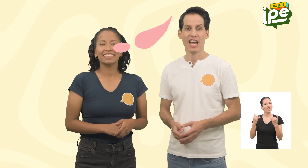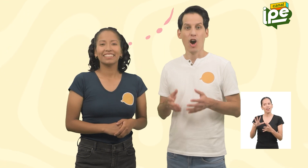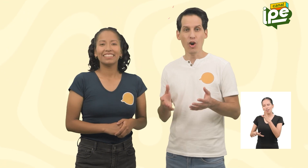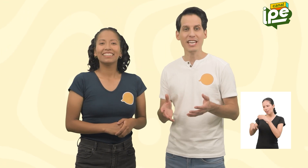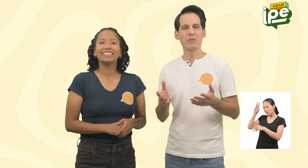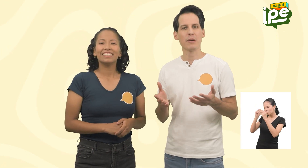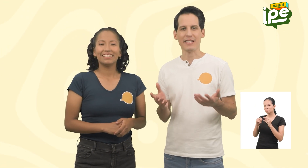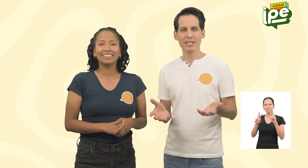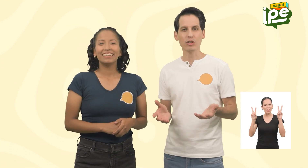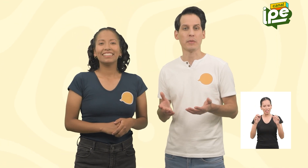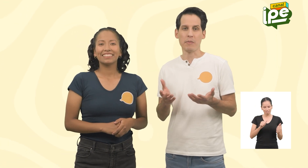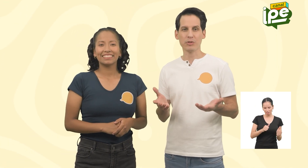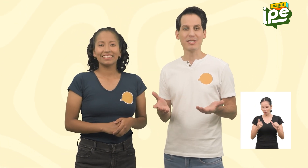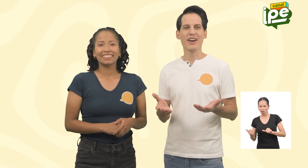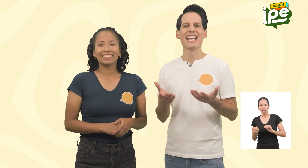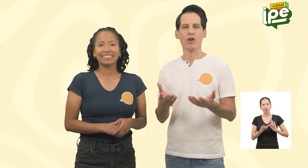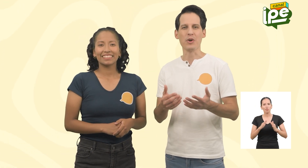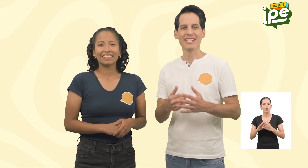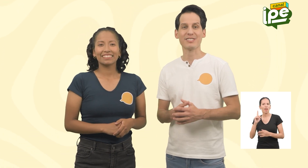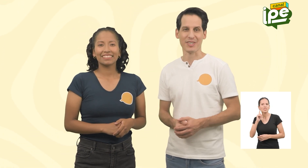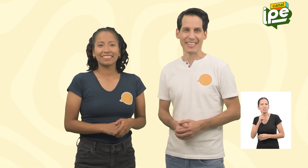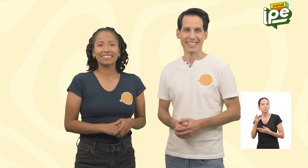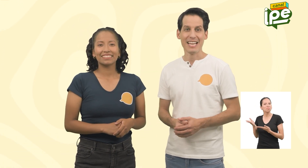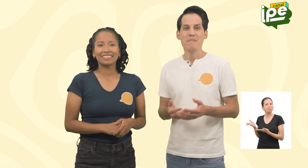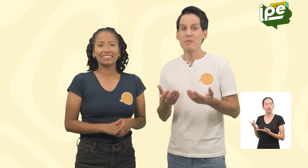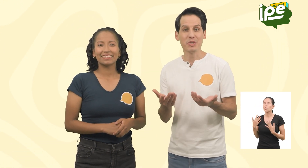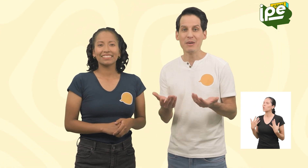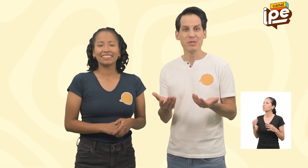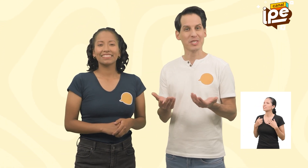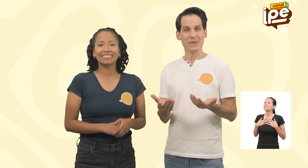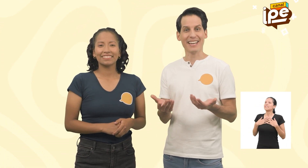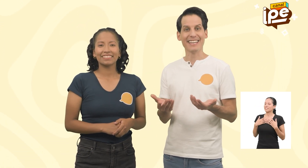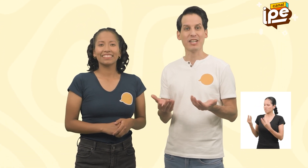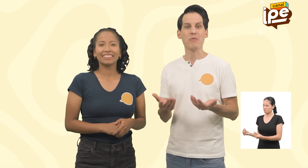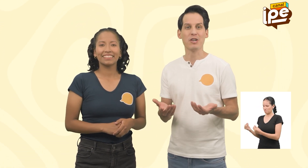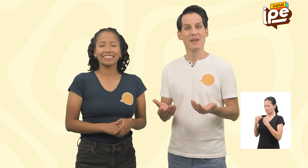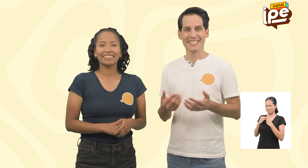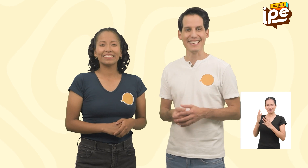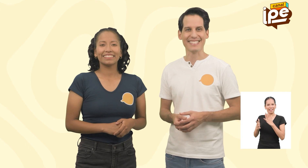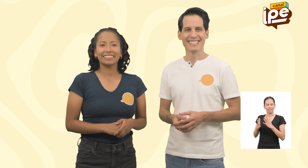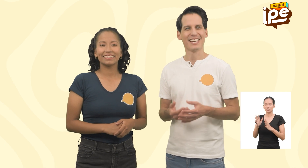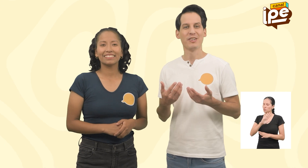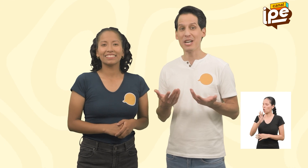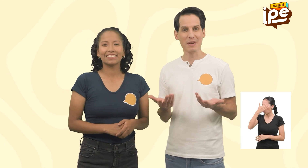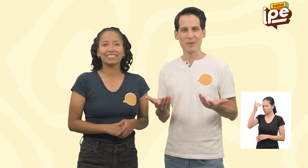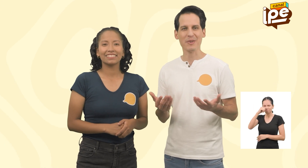Hoy hemos aprendido sobre el bautizo en la comunidad sorda Me emociona mucho saber que ya tengo mi nombre en señas ¡Nunca me lo voy a